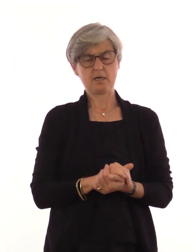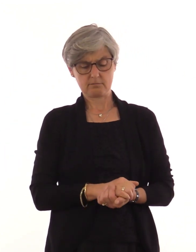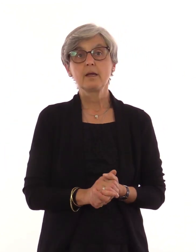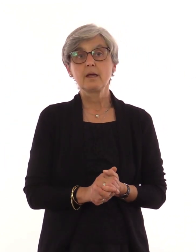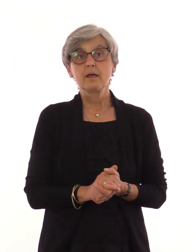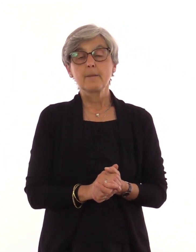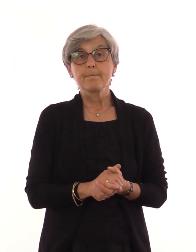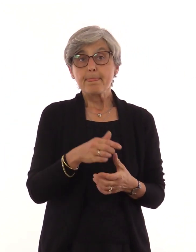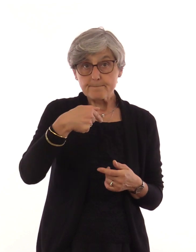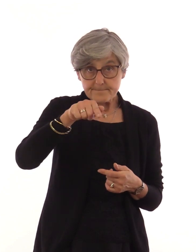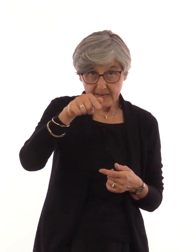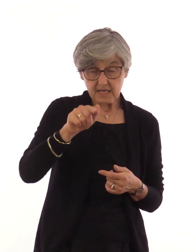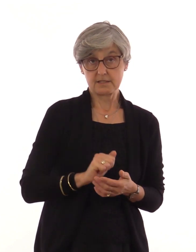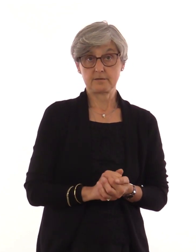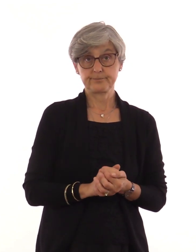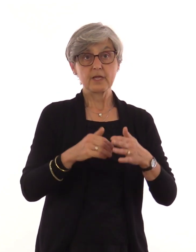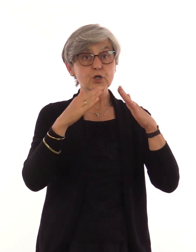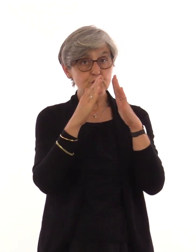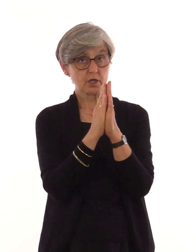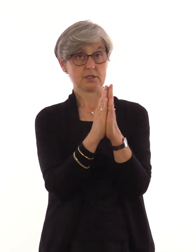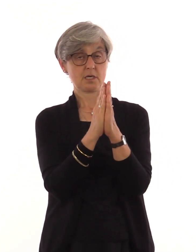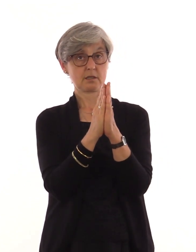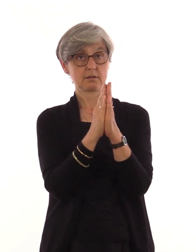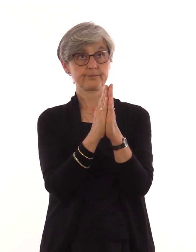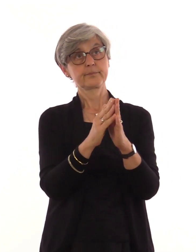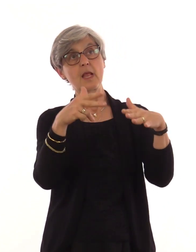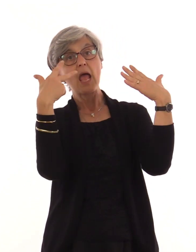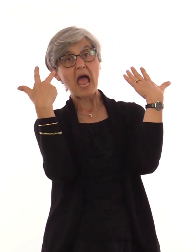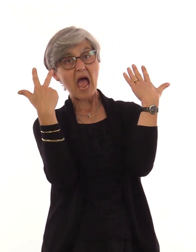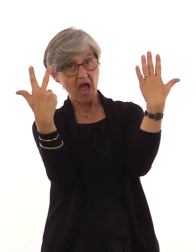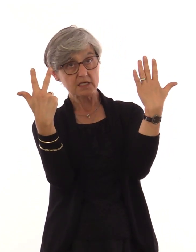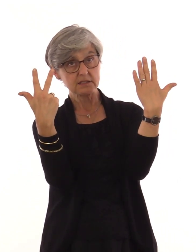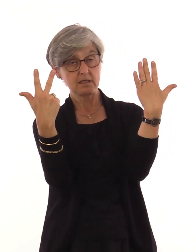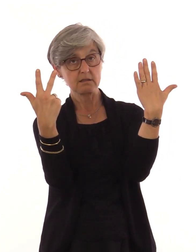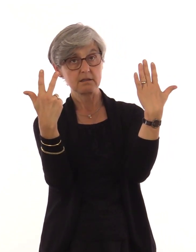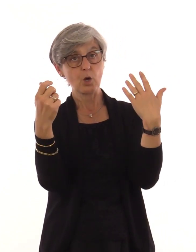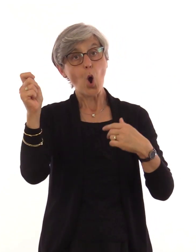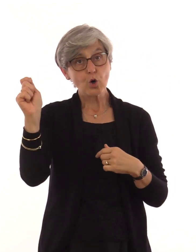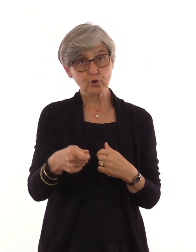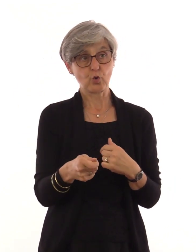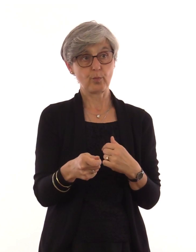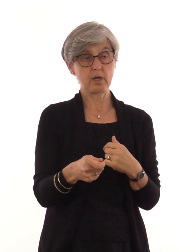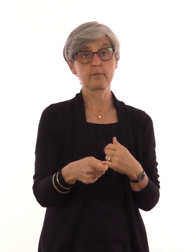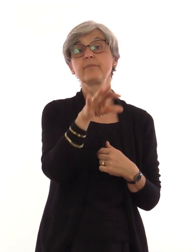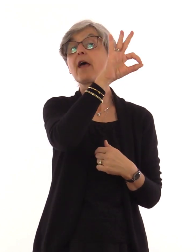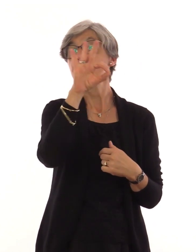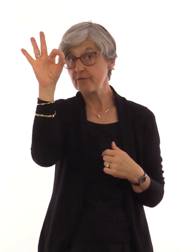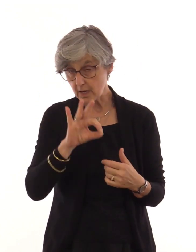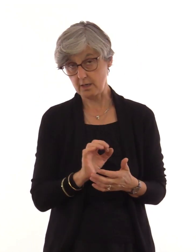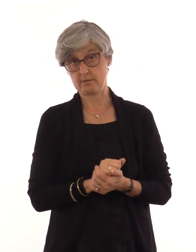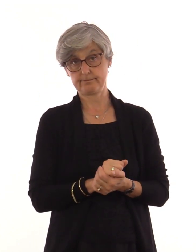Am Sonntag, dem 8. Oktober, ist Wahl.